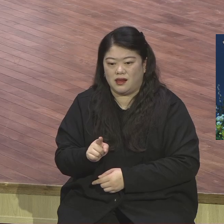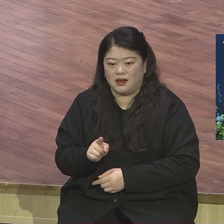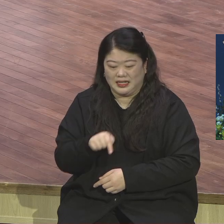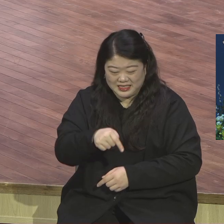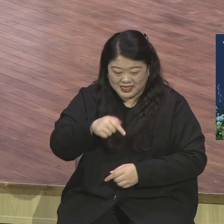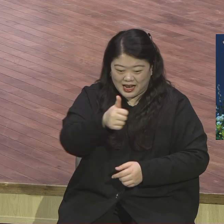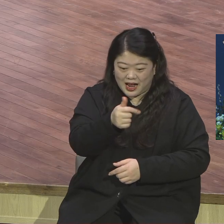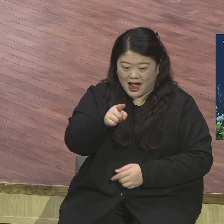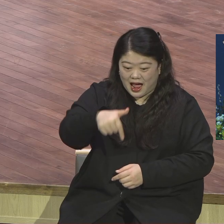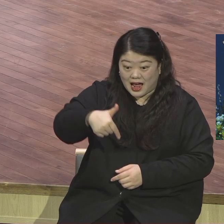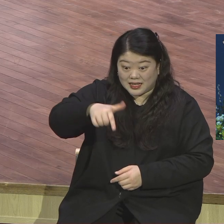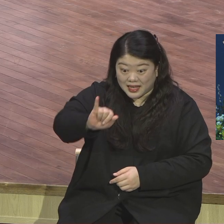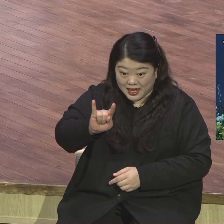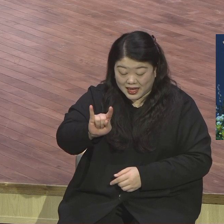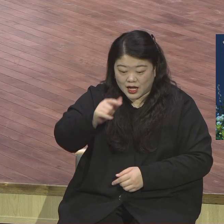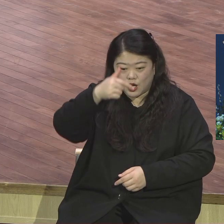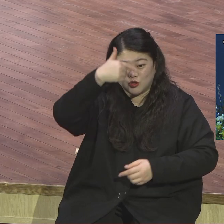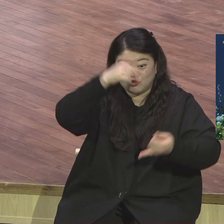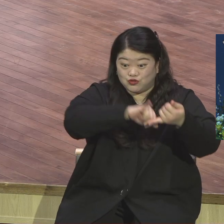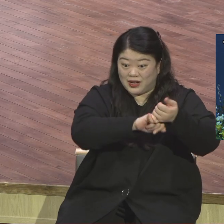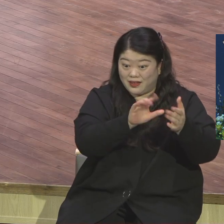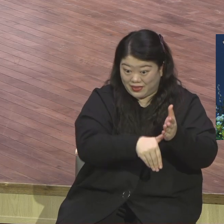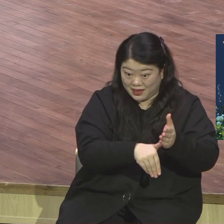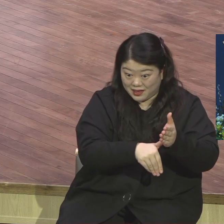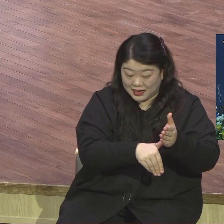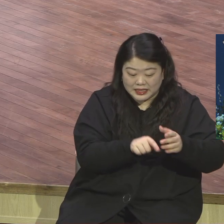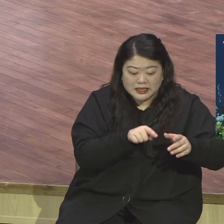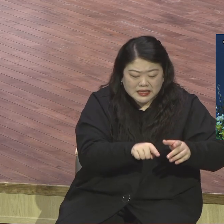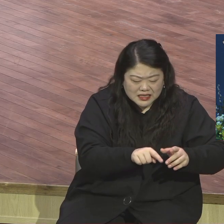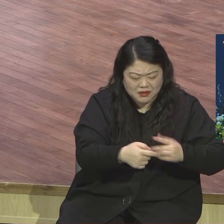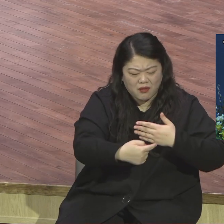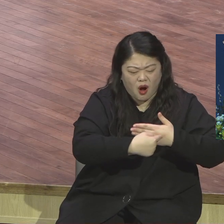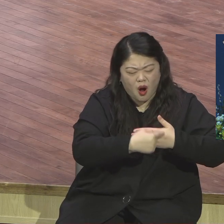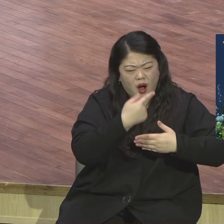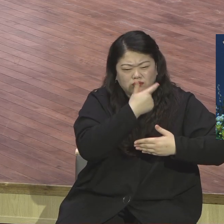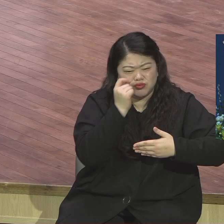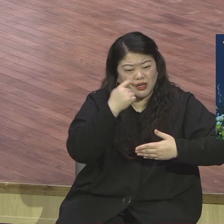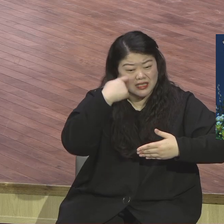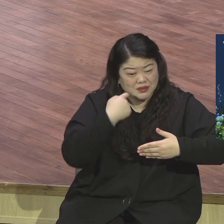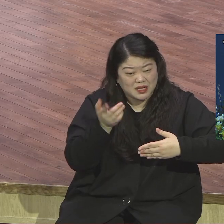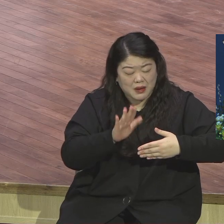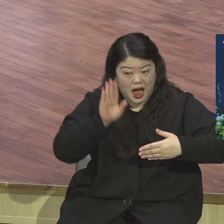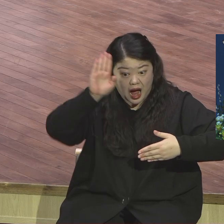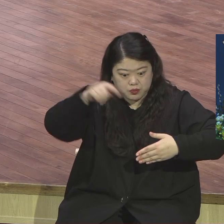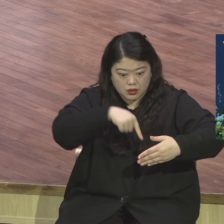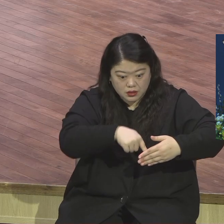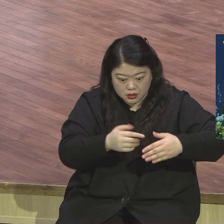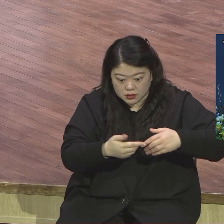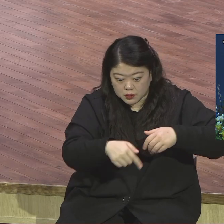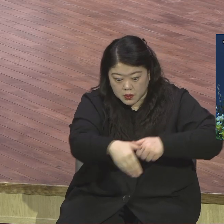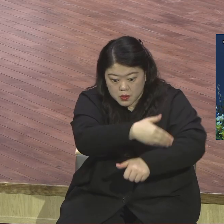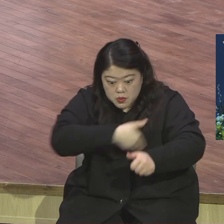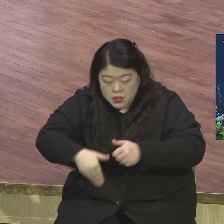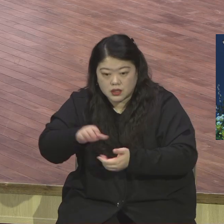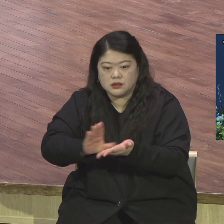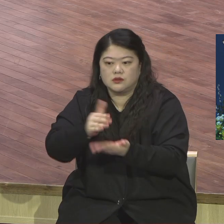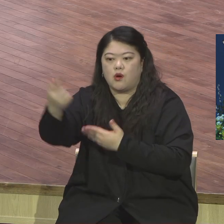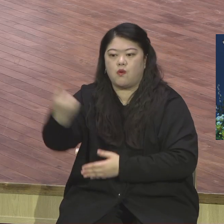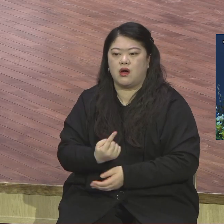본문에 보면 모든 나라의 보배가 이룰 것이라 그렇게 말씀하고 있는데 바로 예수 그리스도를 나타내는